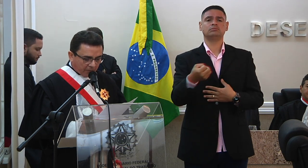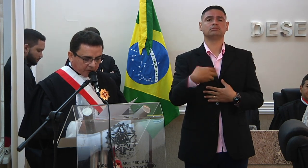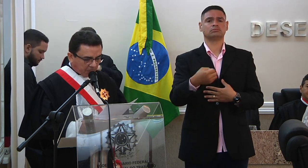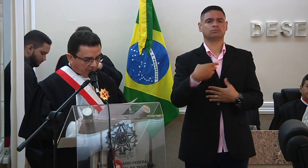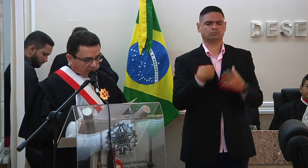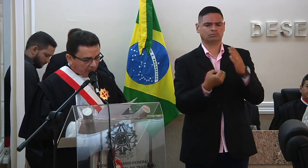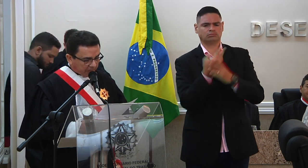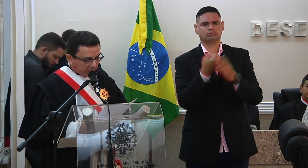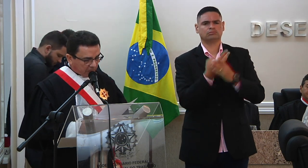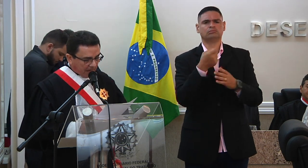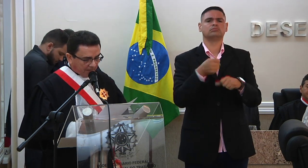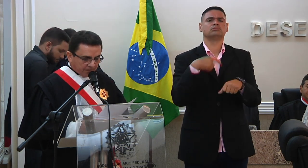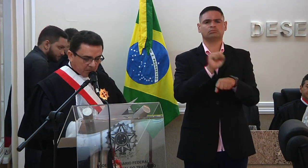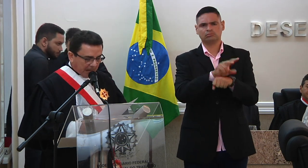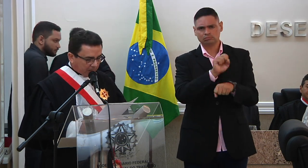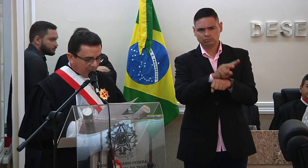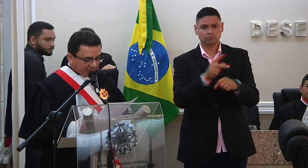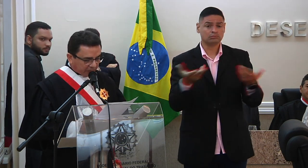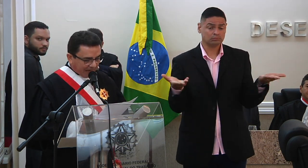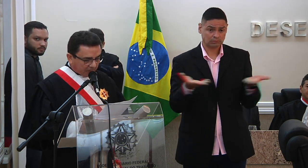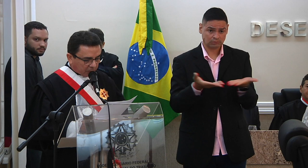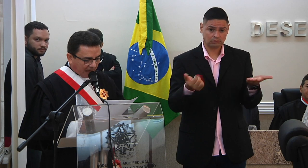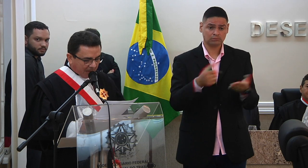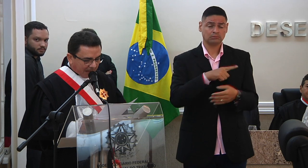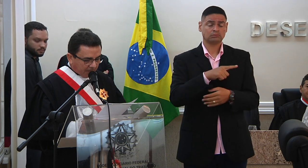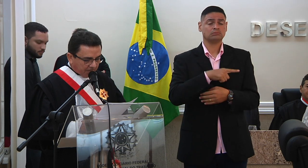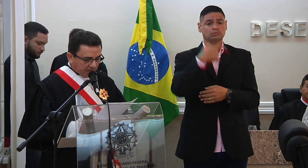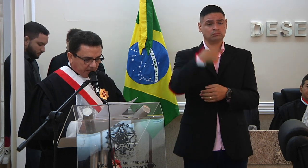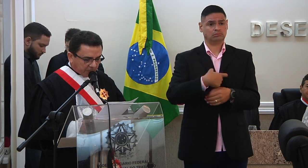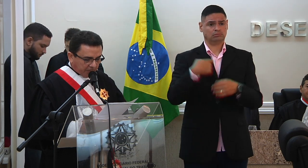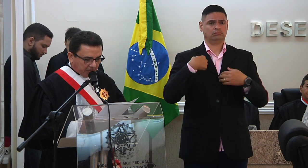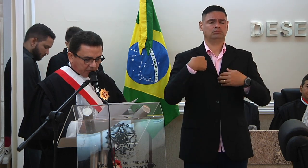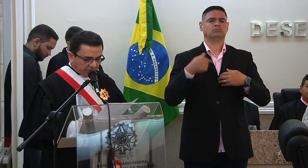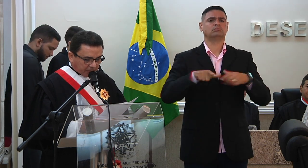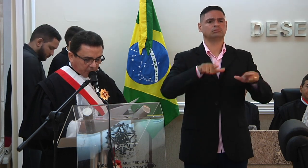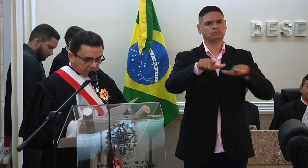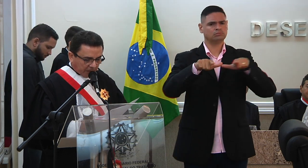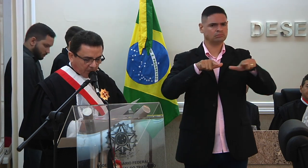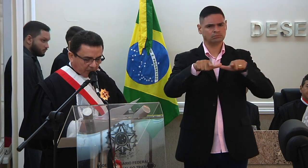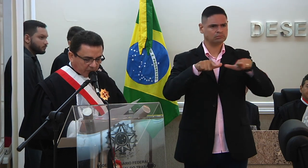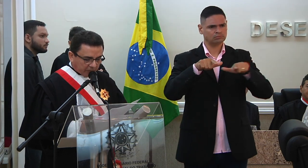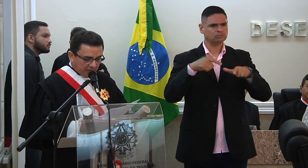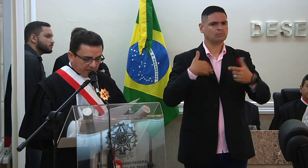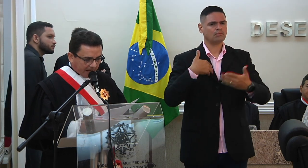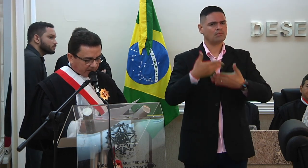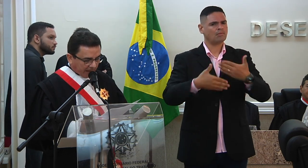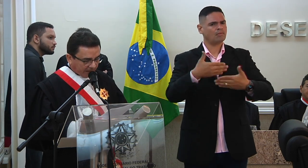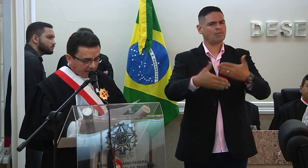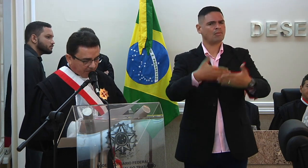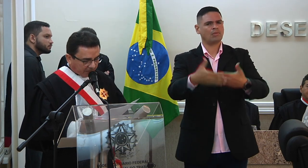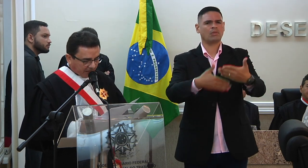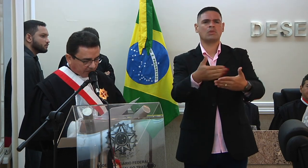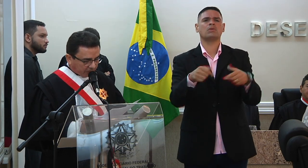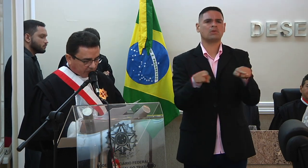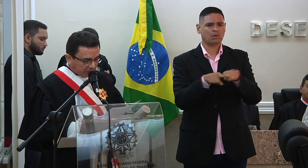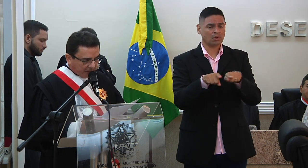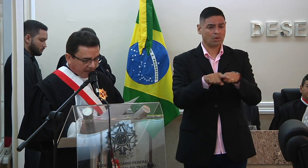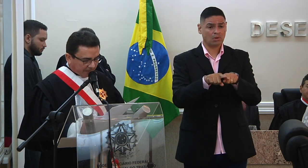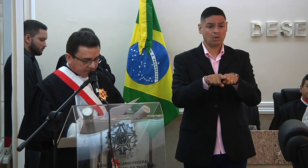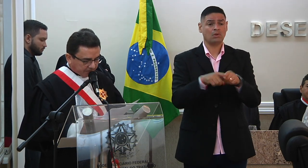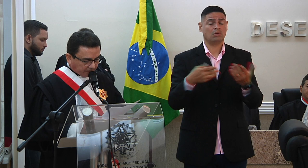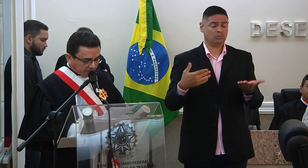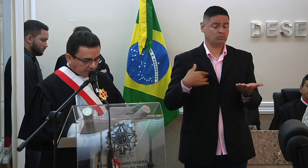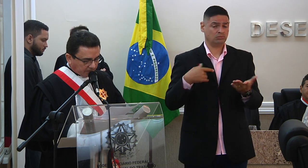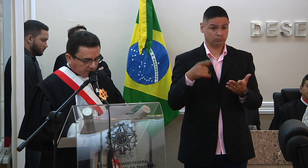e novas propostas do magistrado do trabalho e respectivas consequências na entrega da prestação